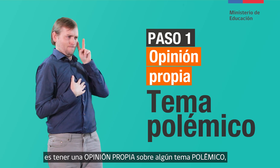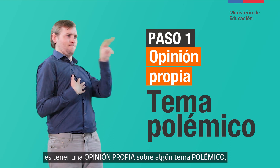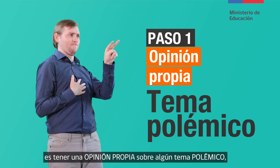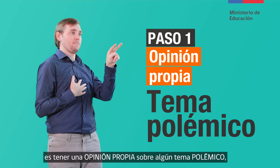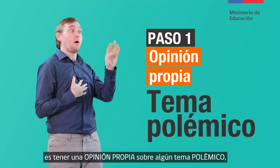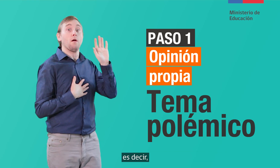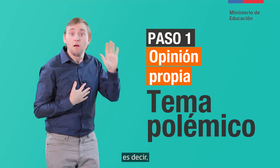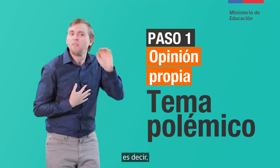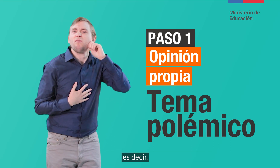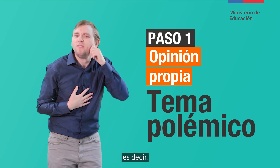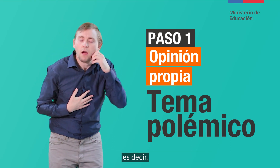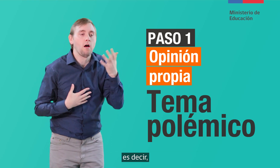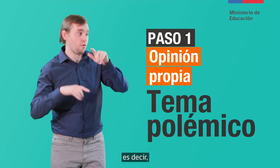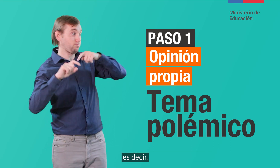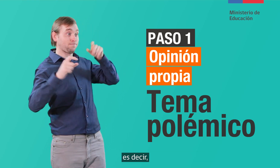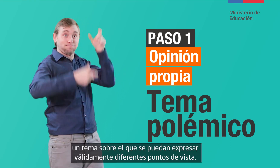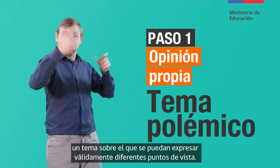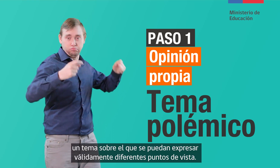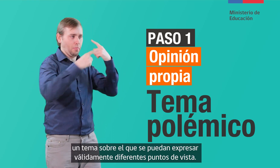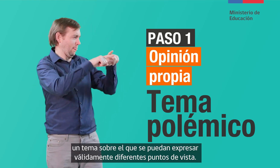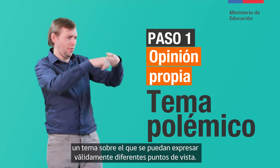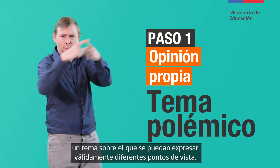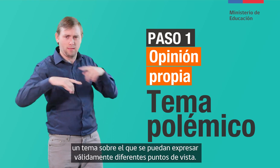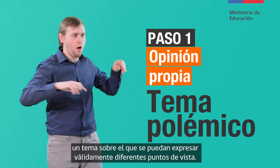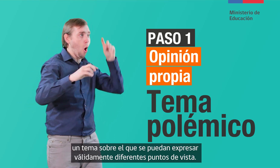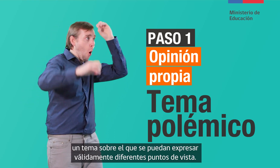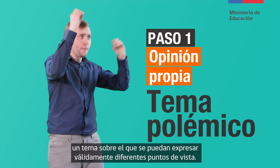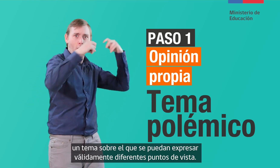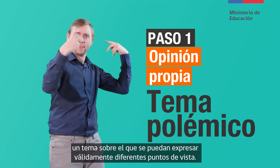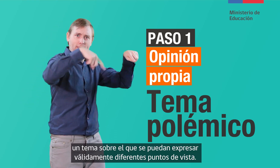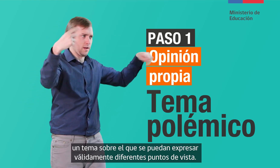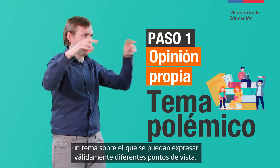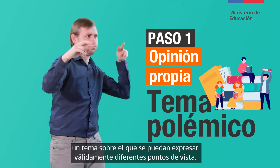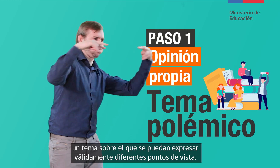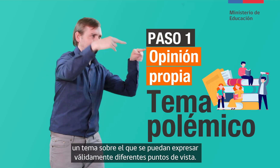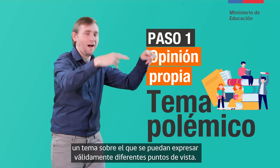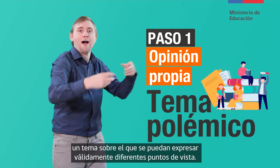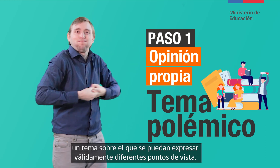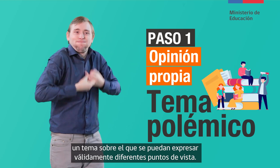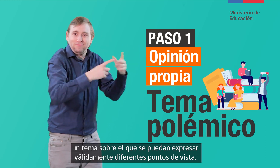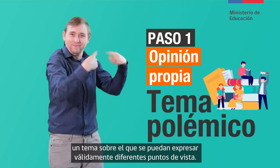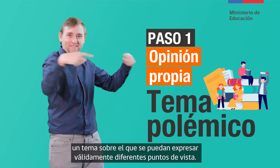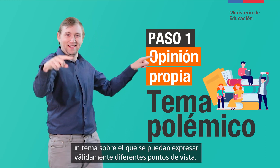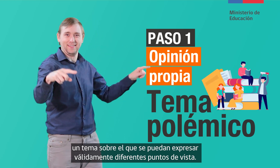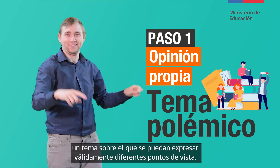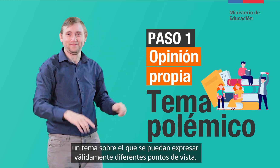polémico, es decir, un tema sobre el que se puedan expresar válidamente diferentes puntos de vista.